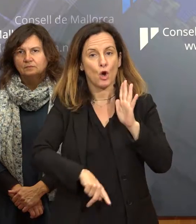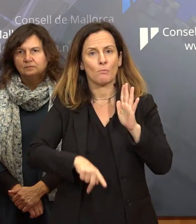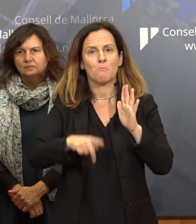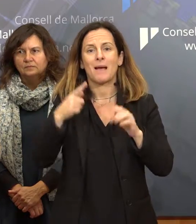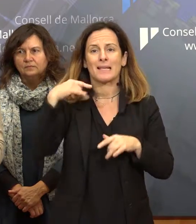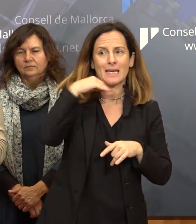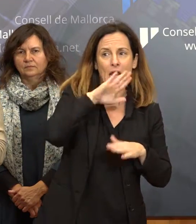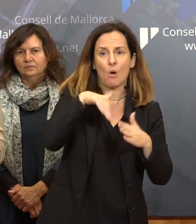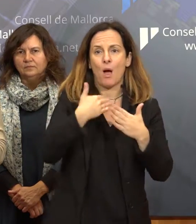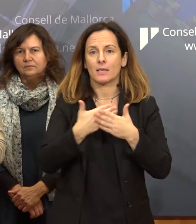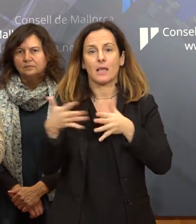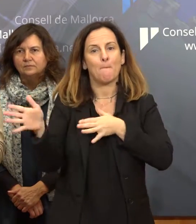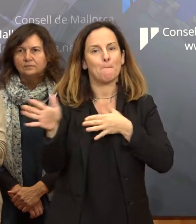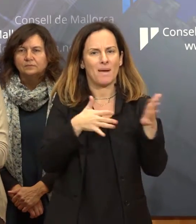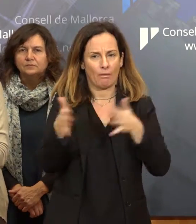escontingut, temaris i tot això.